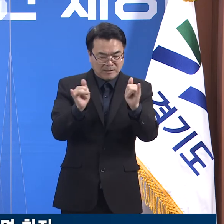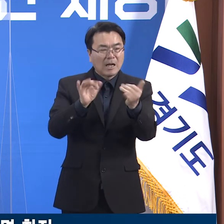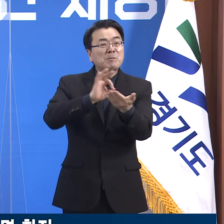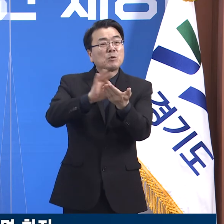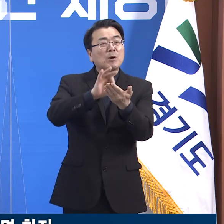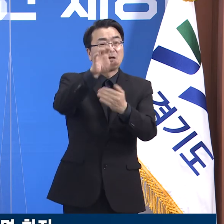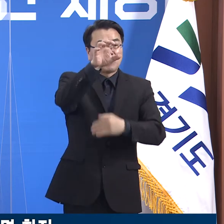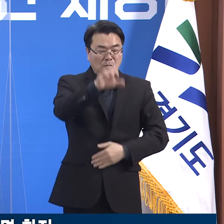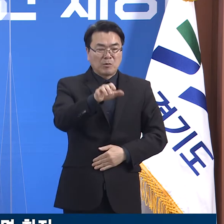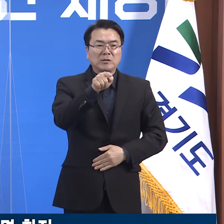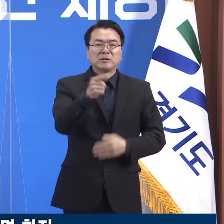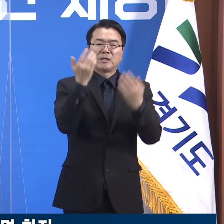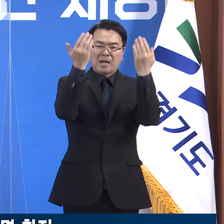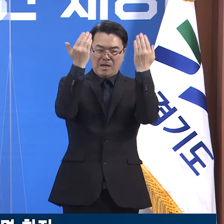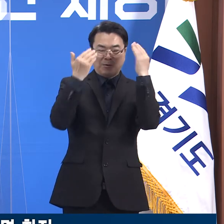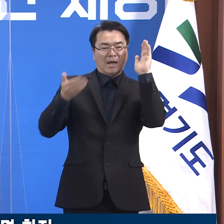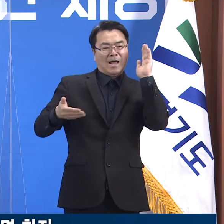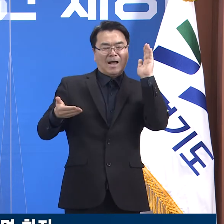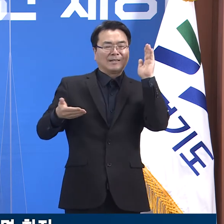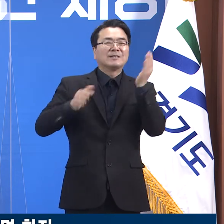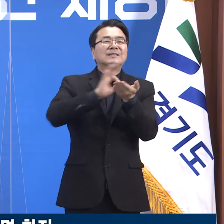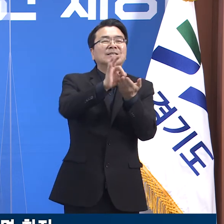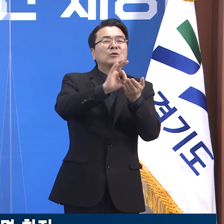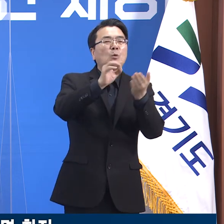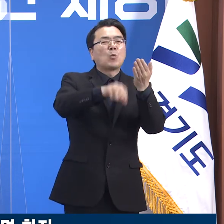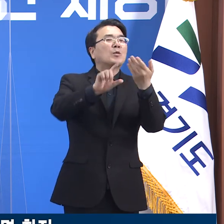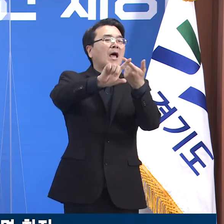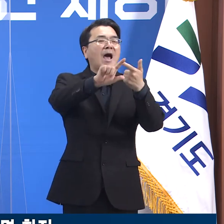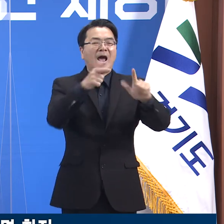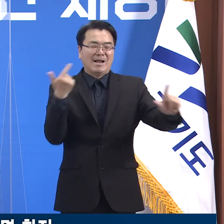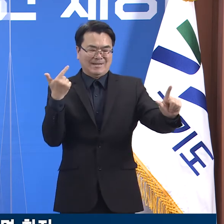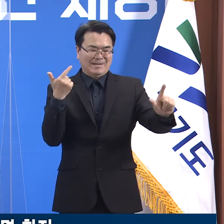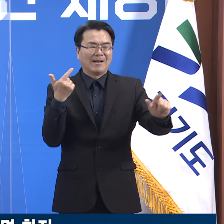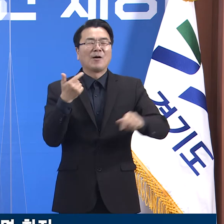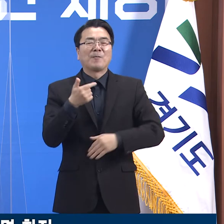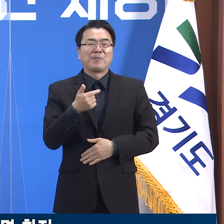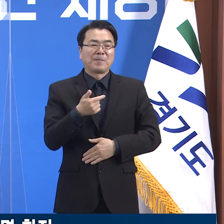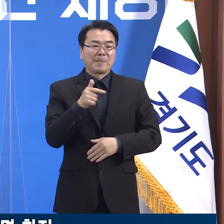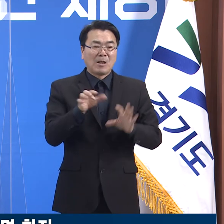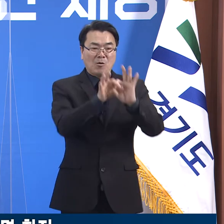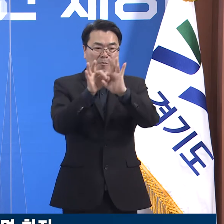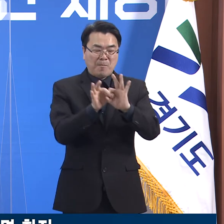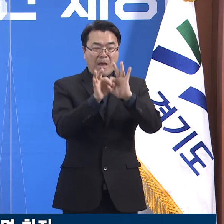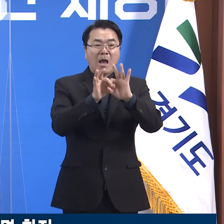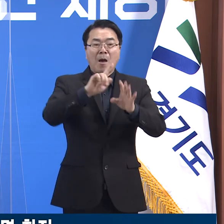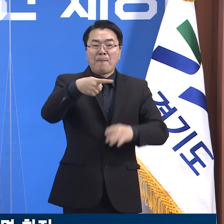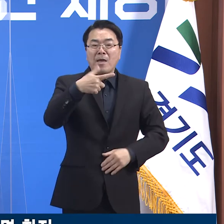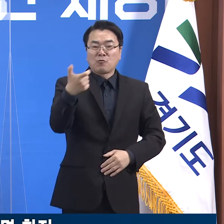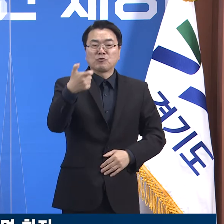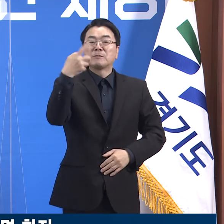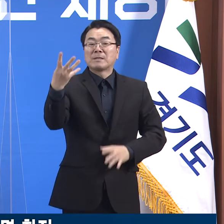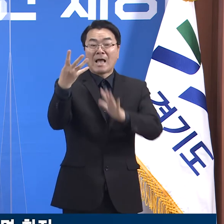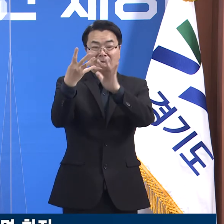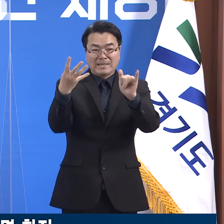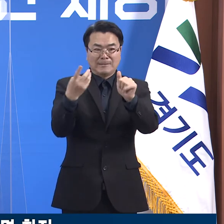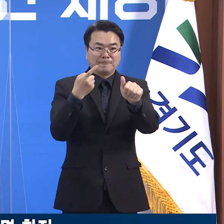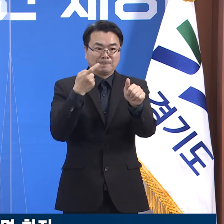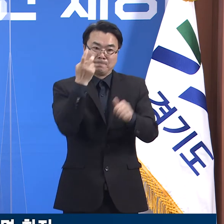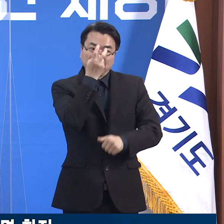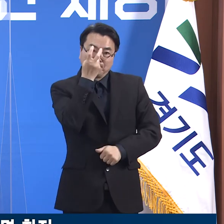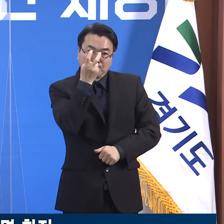이 학교의 학생들은 이용하지 않았습니다. 관련자 164명을 대상으로 실시한